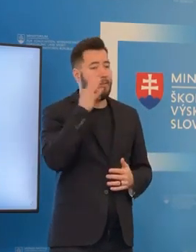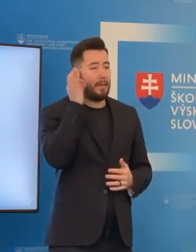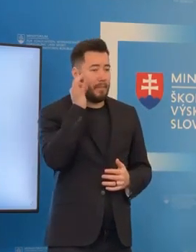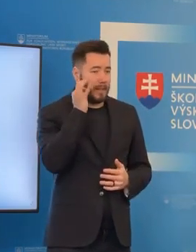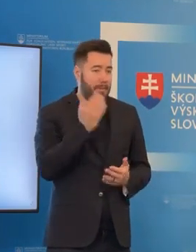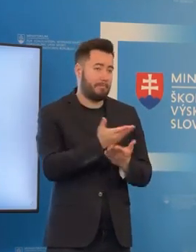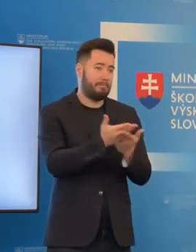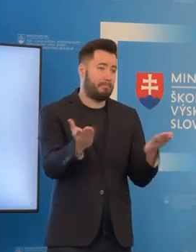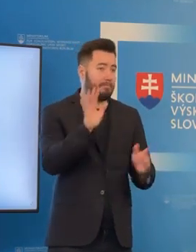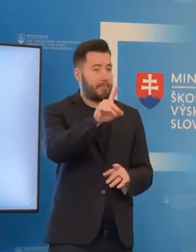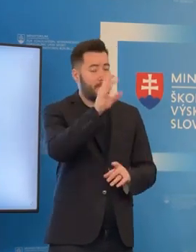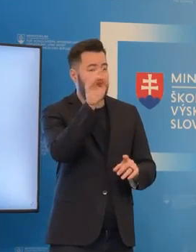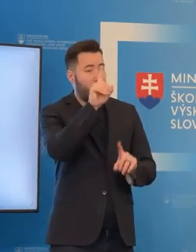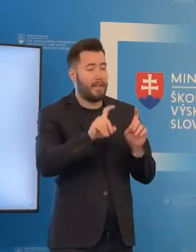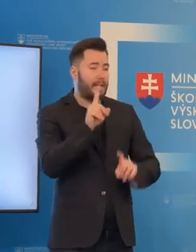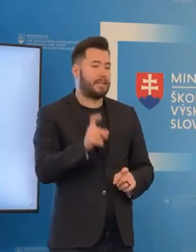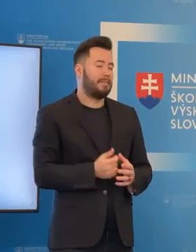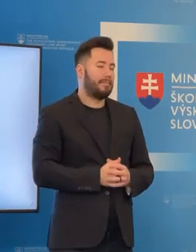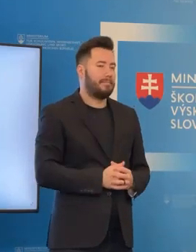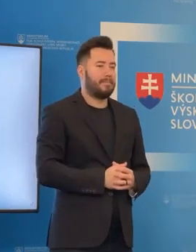Nech sa páči, ak máte nejaké otázky.